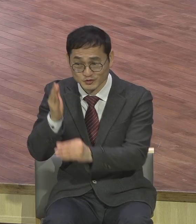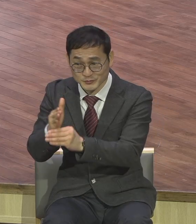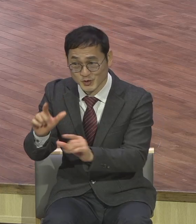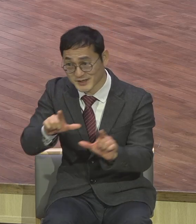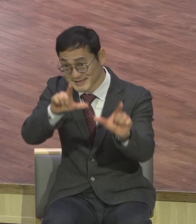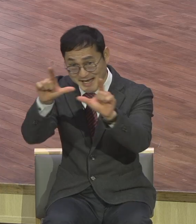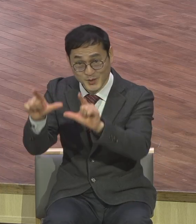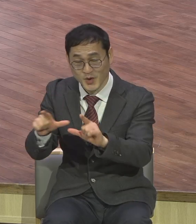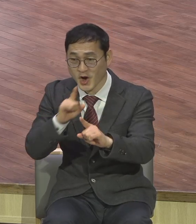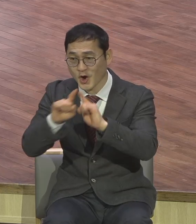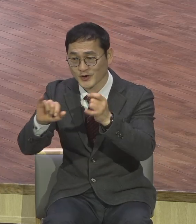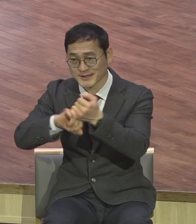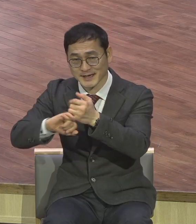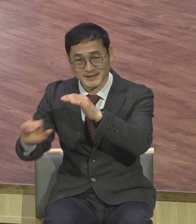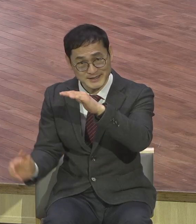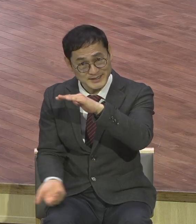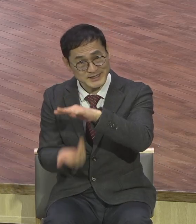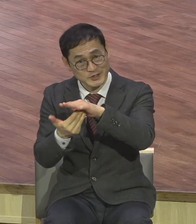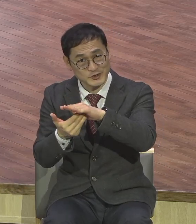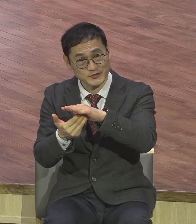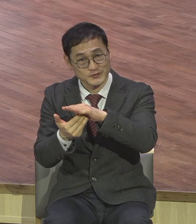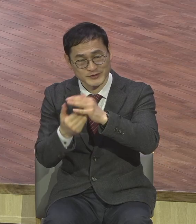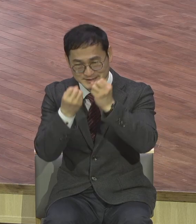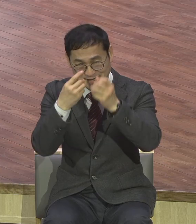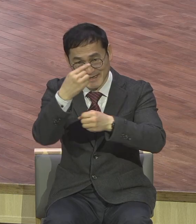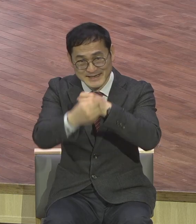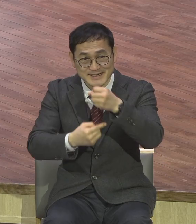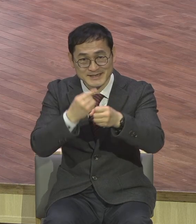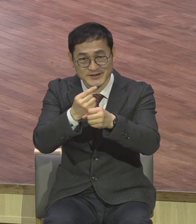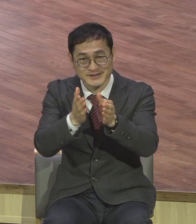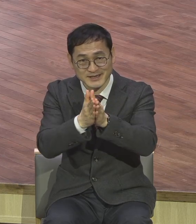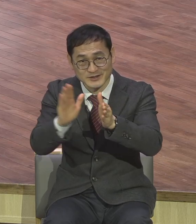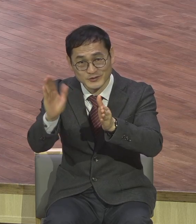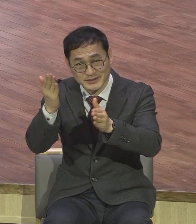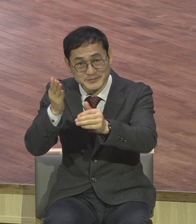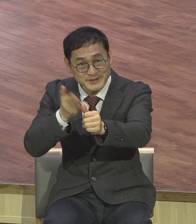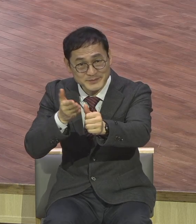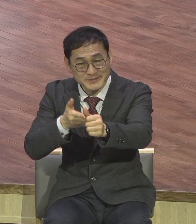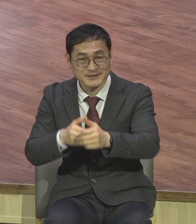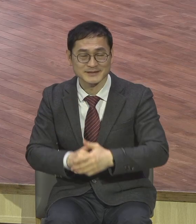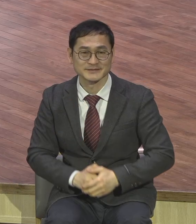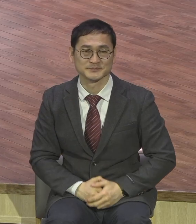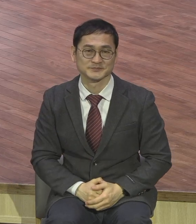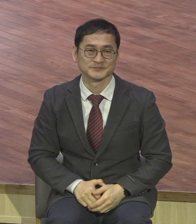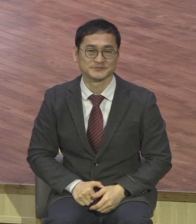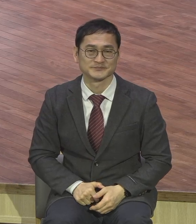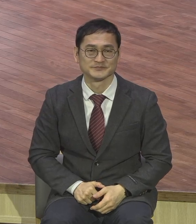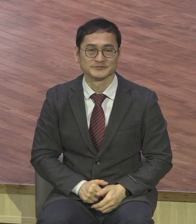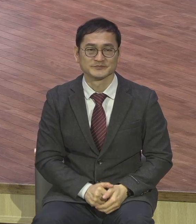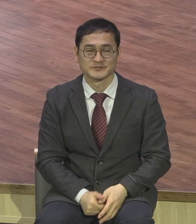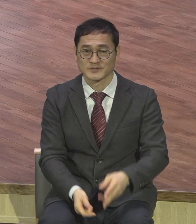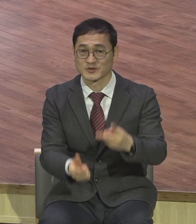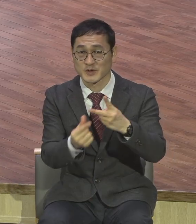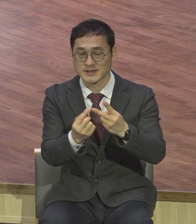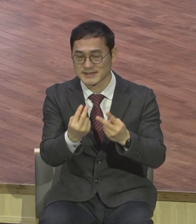멋지게 서는 새가 되기를 제물어 축복합니다 두 번째로 생명 살리는 보건 인생입니다